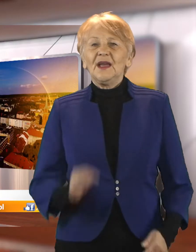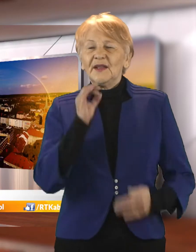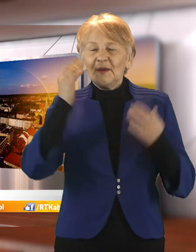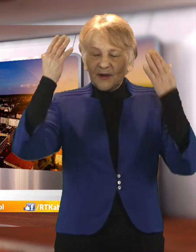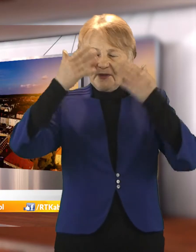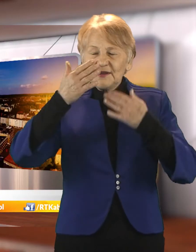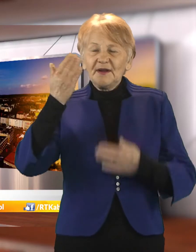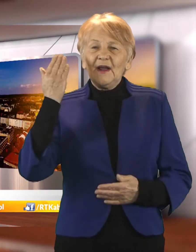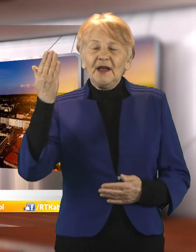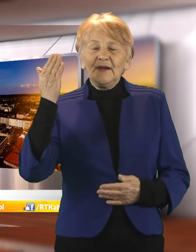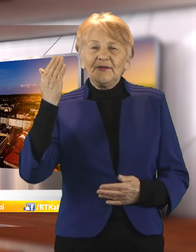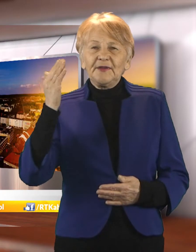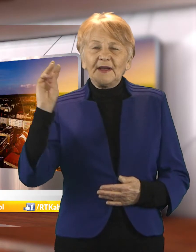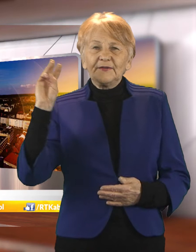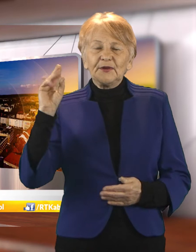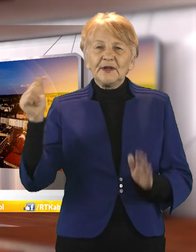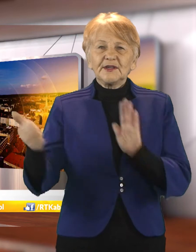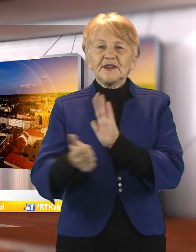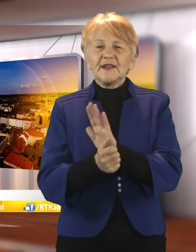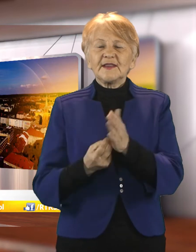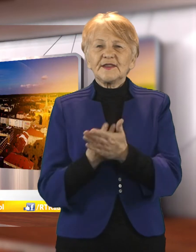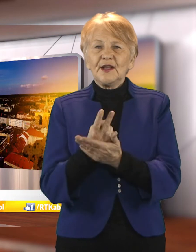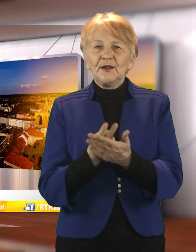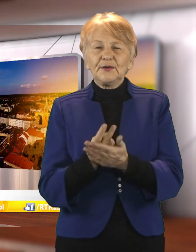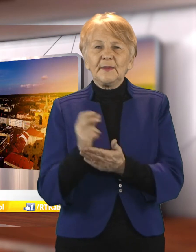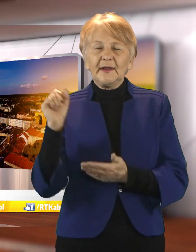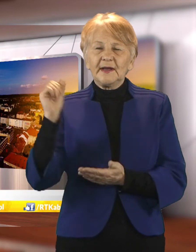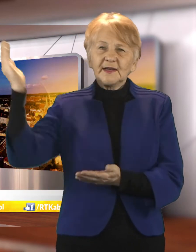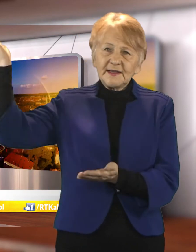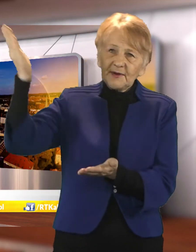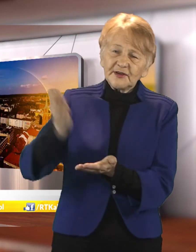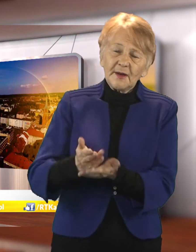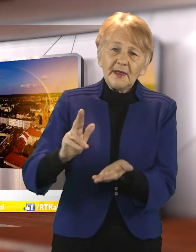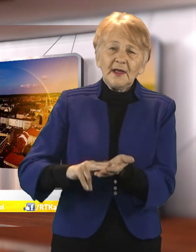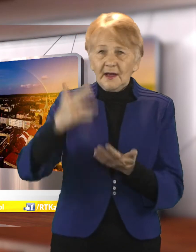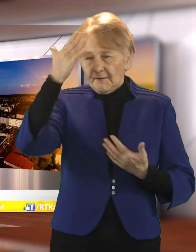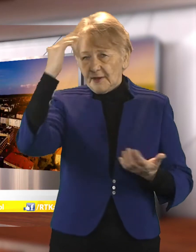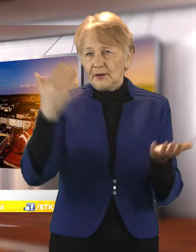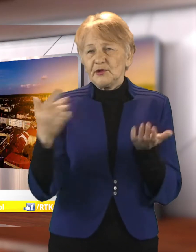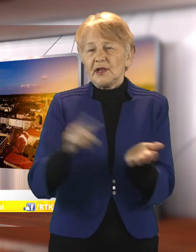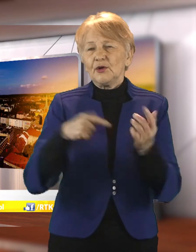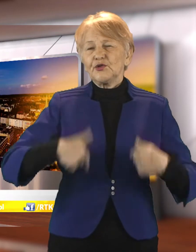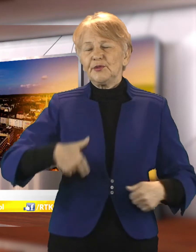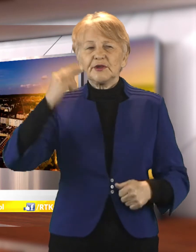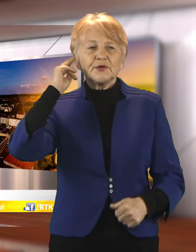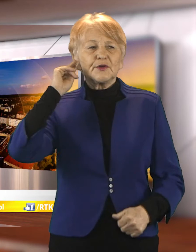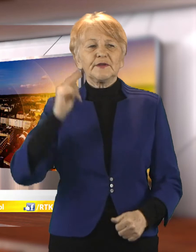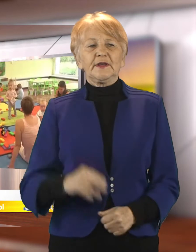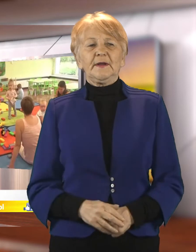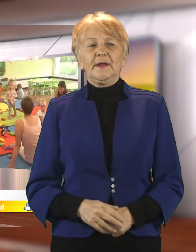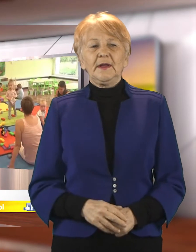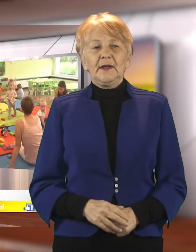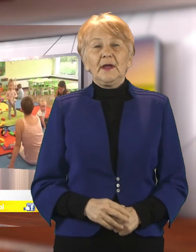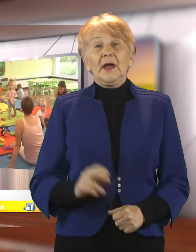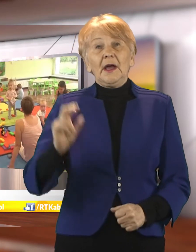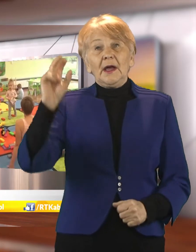Dobry wieczór, witam Państwa we wtorek, 16 lutego. Joanna Indraszczyk-Kałowak zapraszam na wiadomości dla niesłyszących.